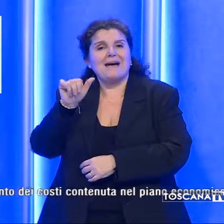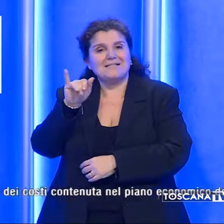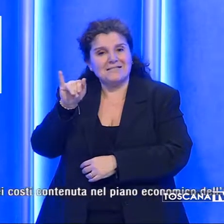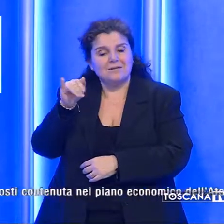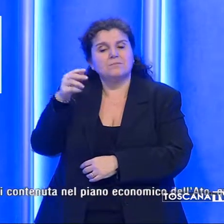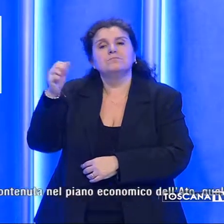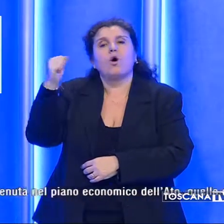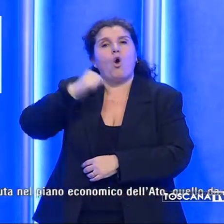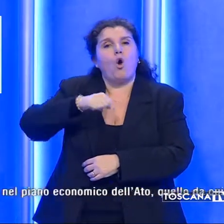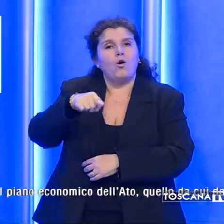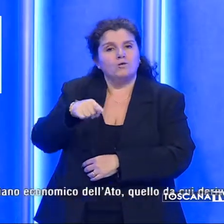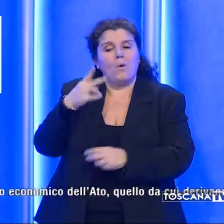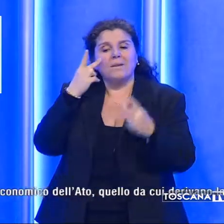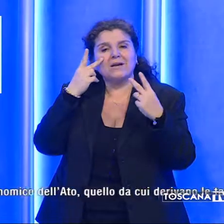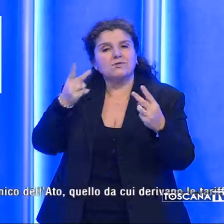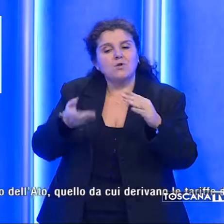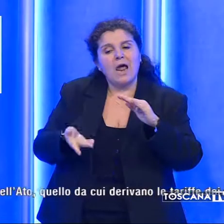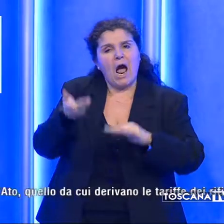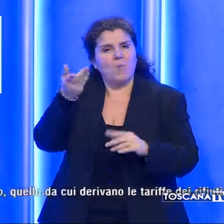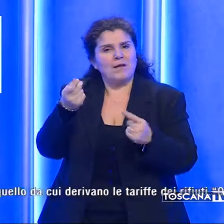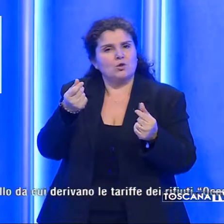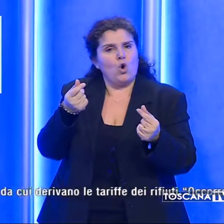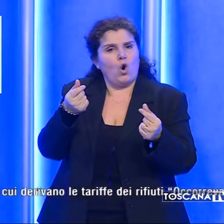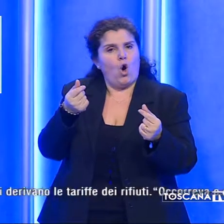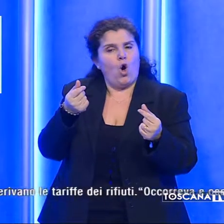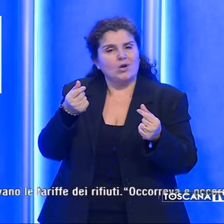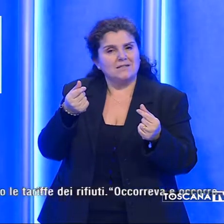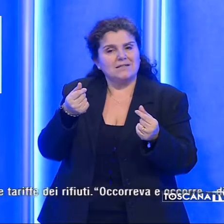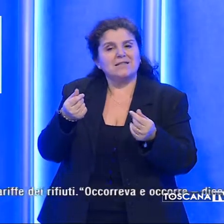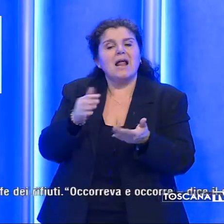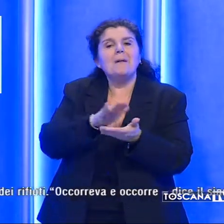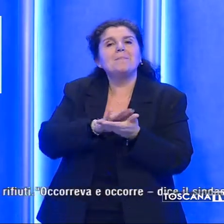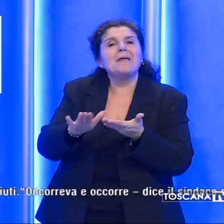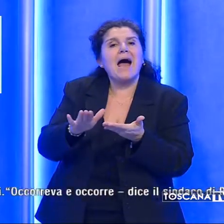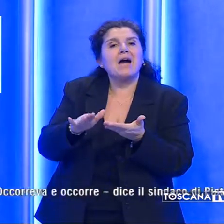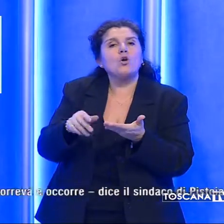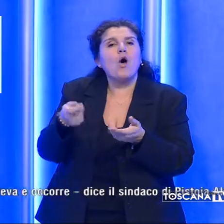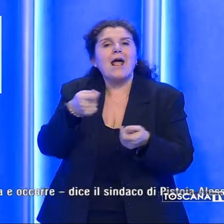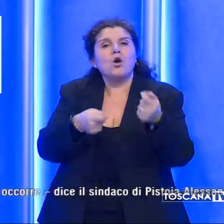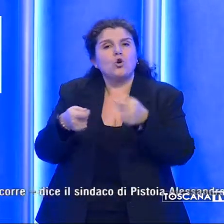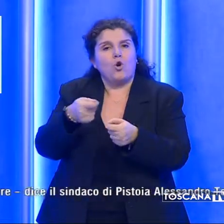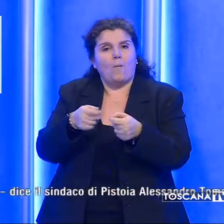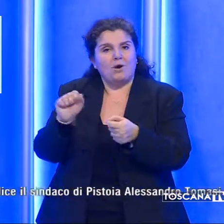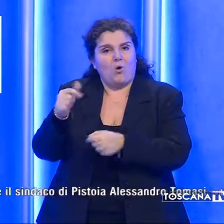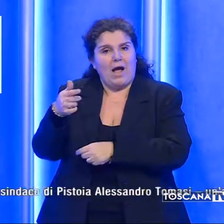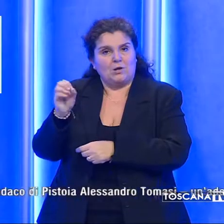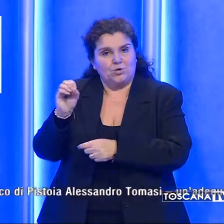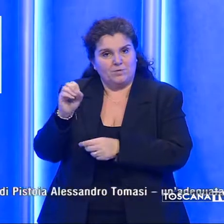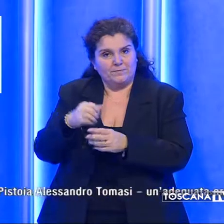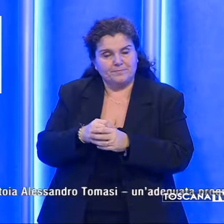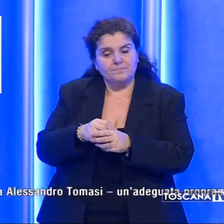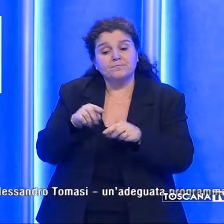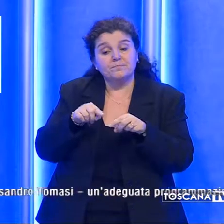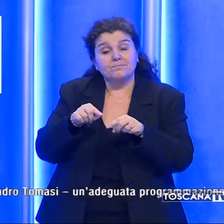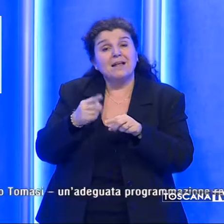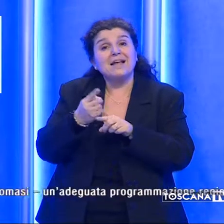bocciato la previsione di aumento dei costi contenuta nel piano economico del lato, quello da